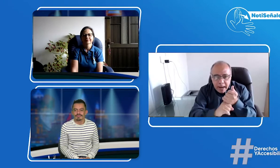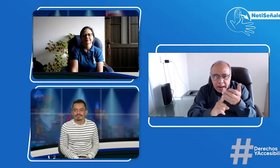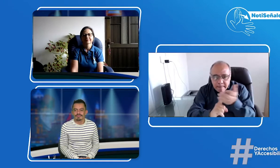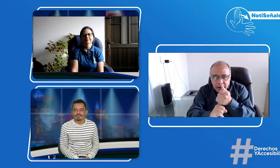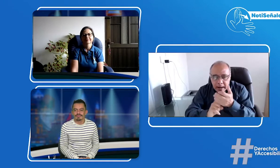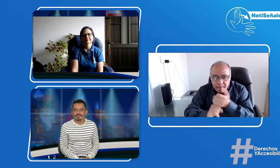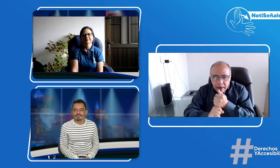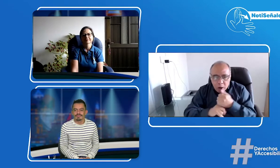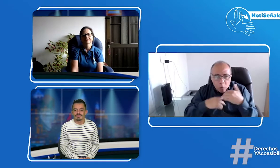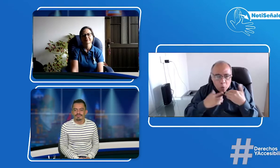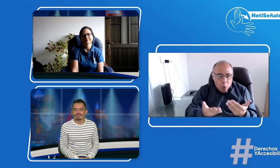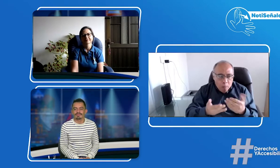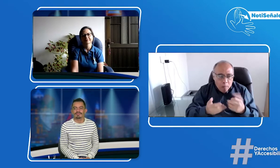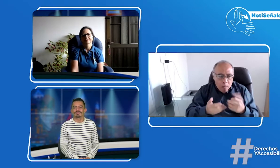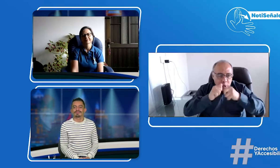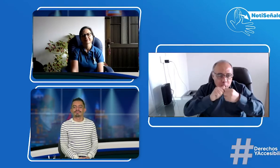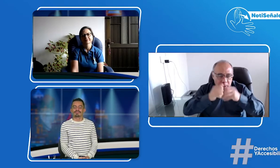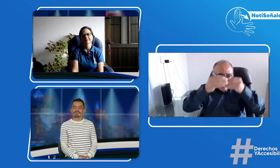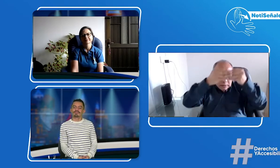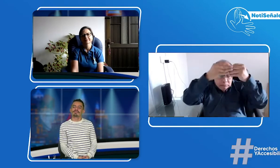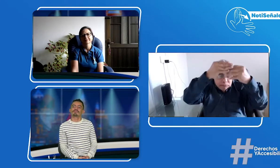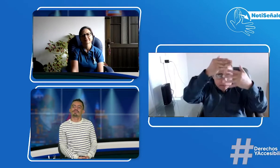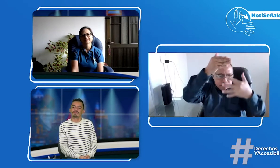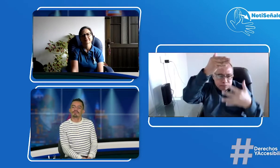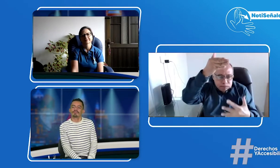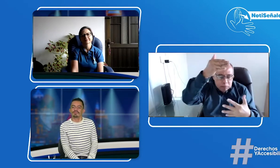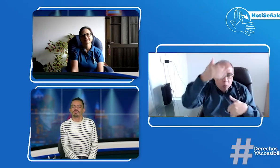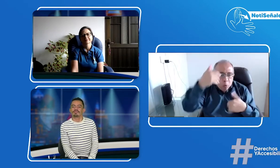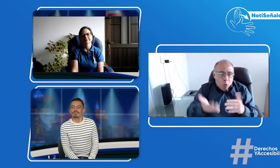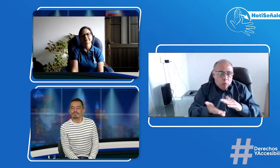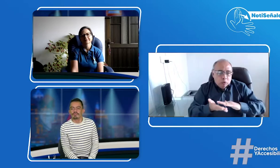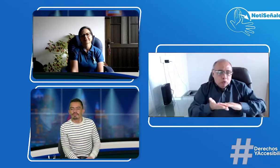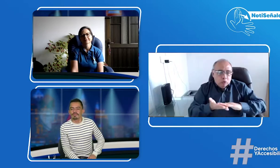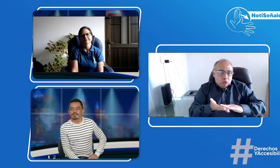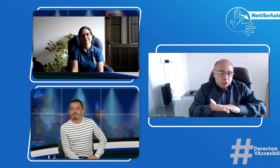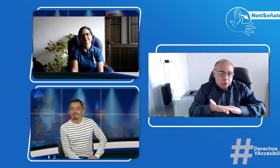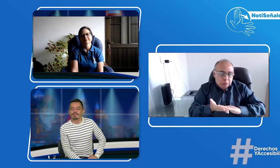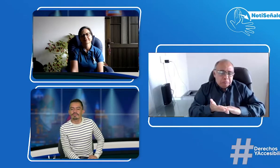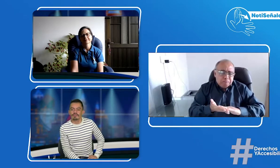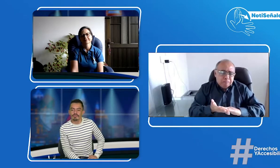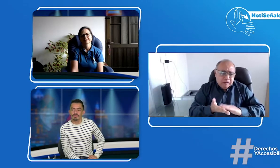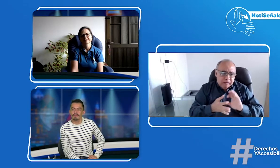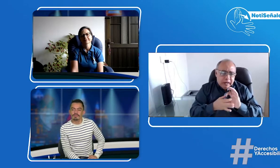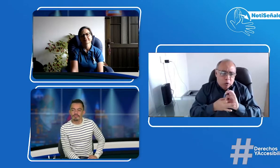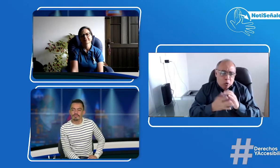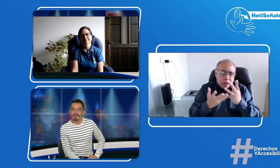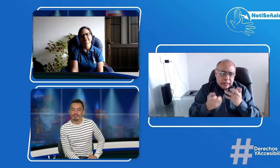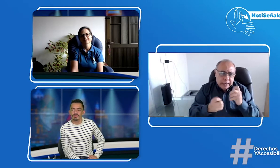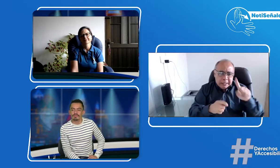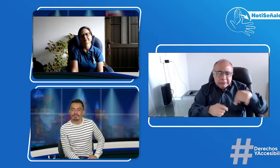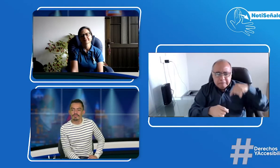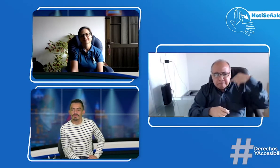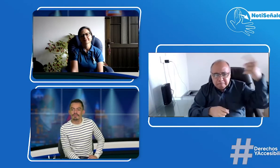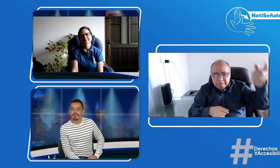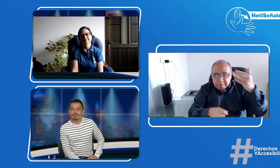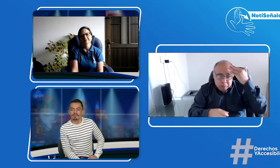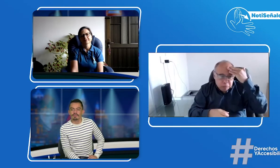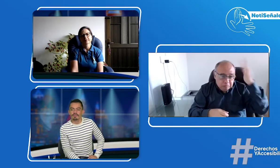hablar acerca de este tema, cuáles son las metas que se buscan conseguir, cuáles son los problemas actuales y a su vez cuáles son las soluciones.